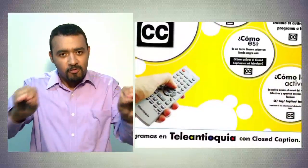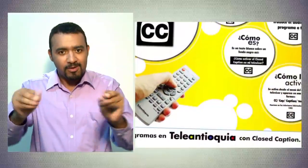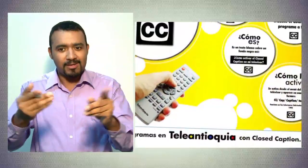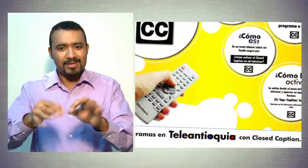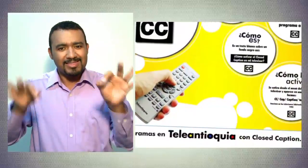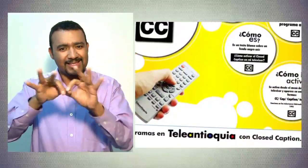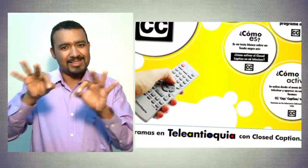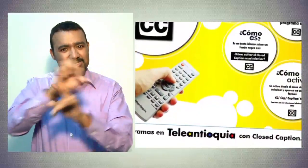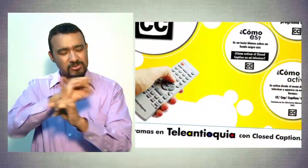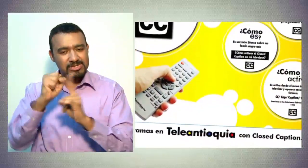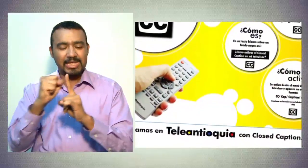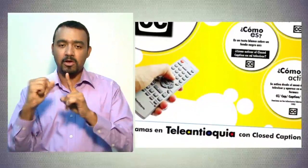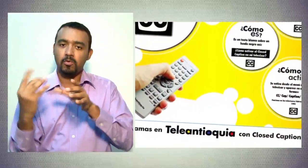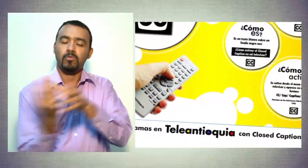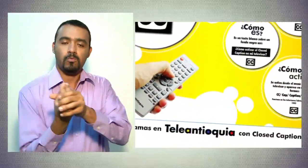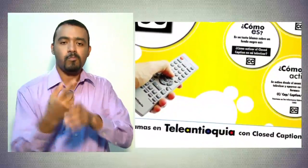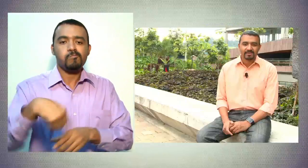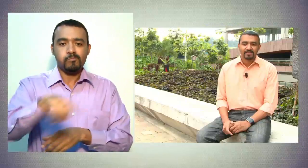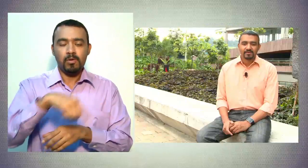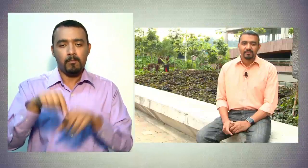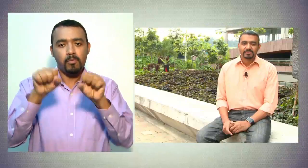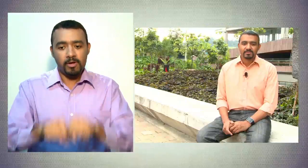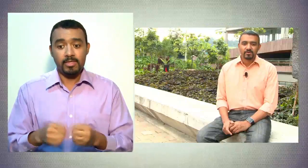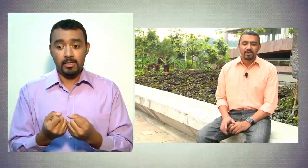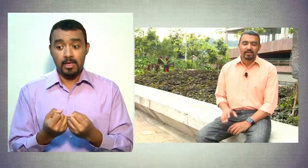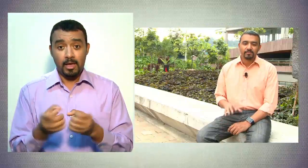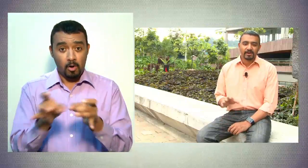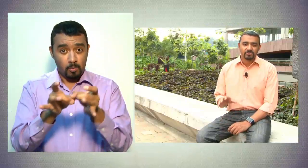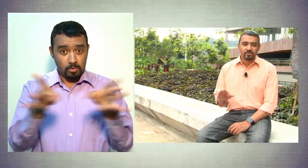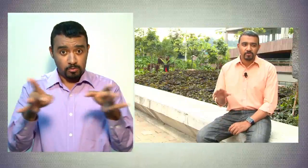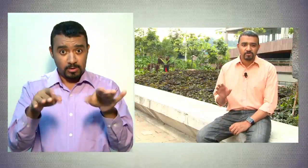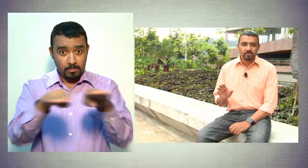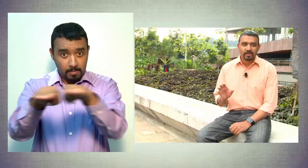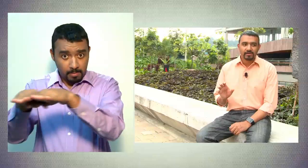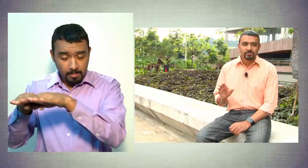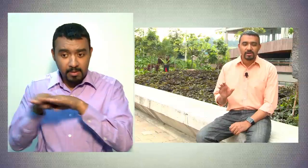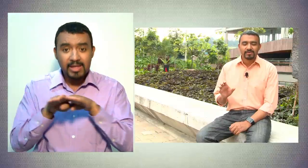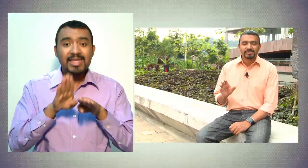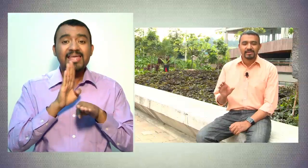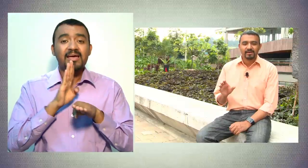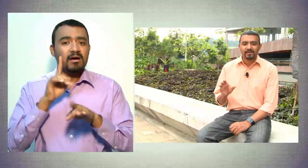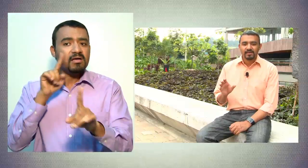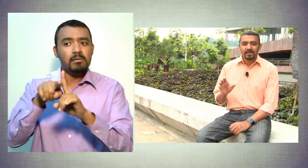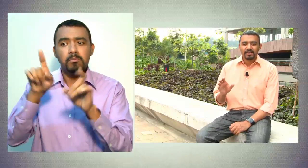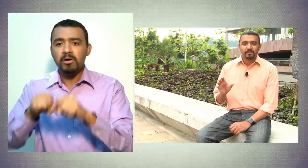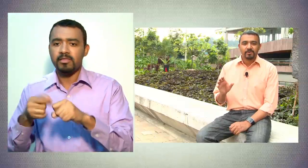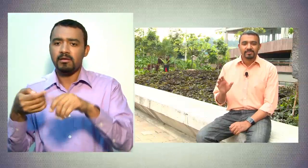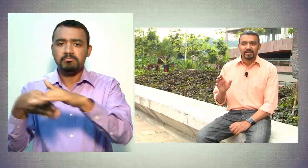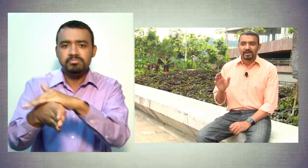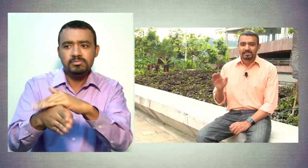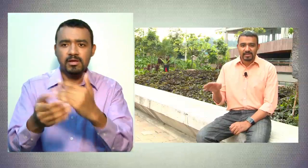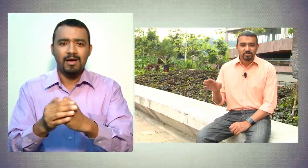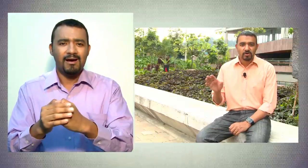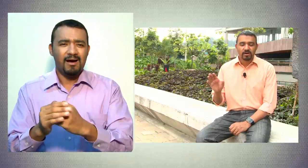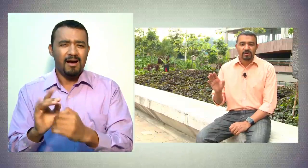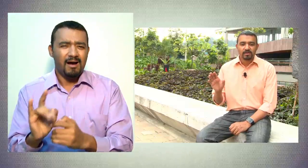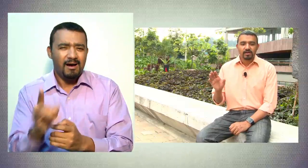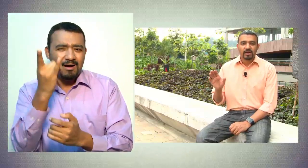a crear una sociedad más incluyente, pensando que la equiparación de oportunidades no solamente será el que puedan tener acceso a